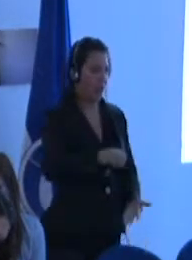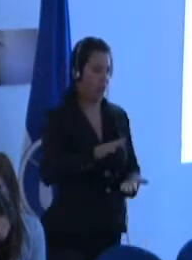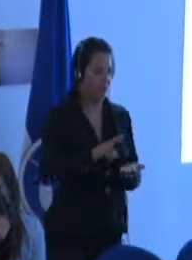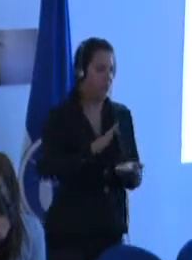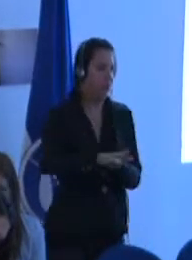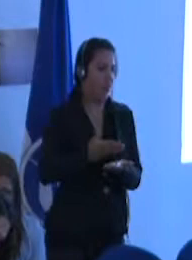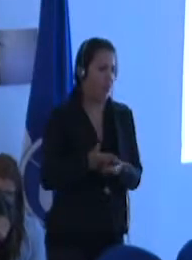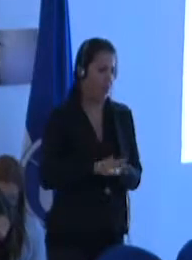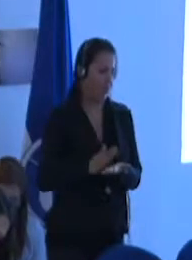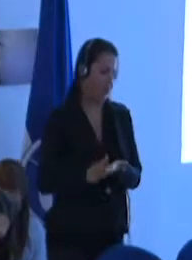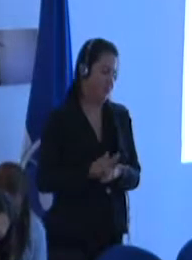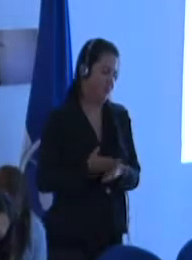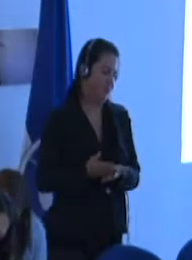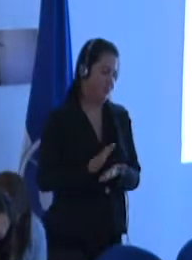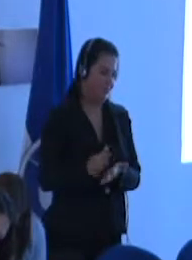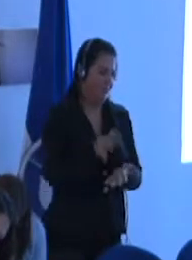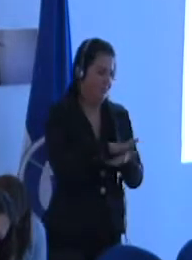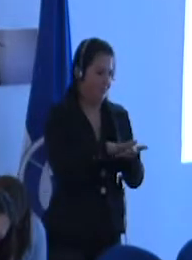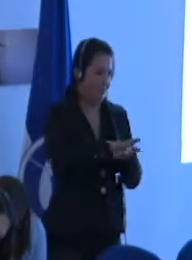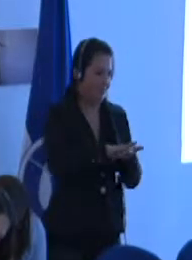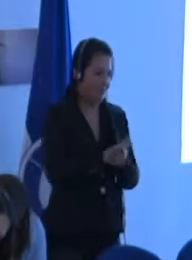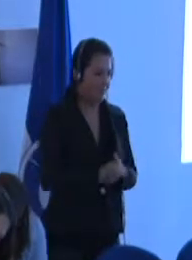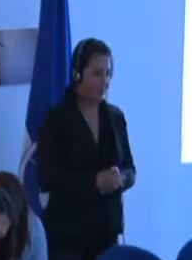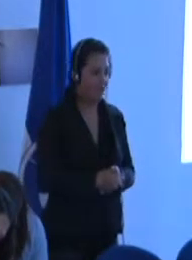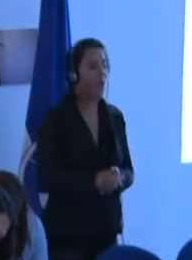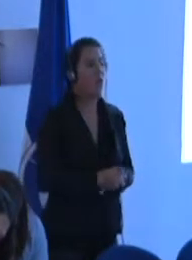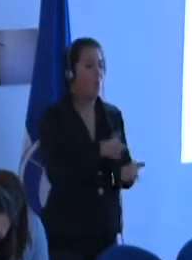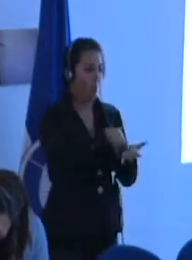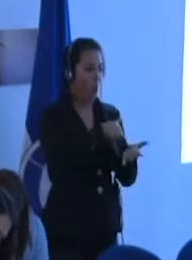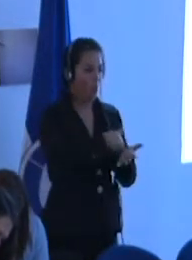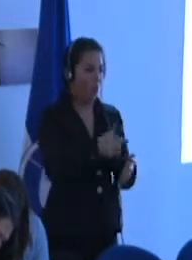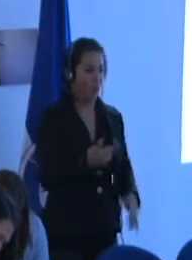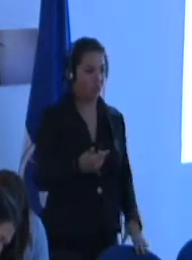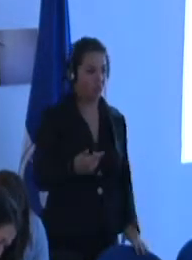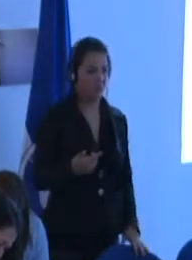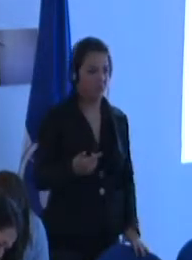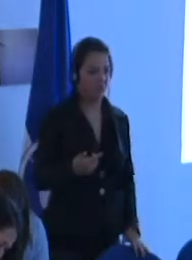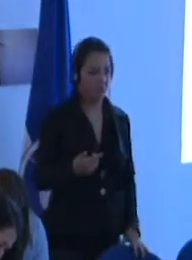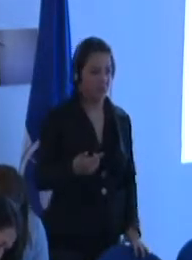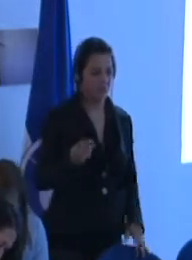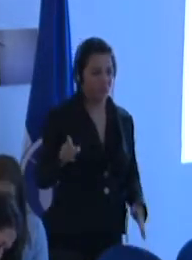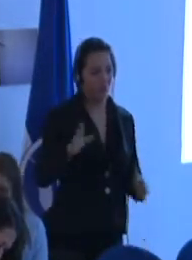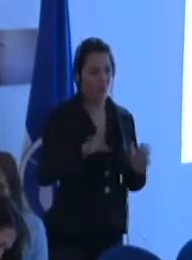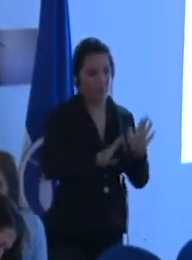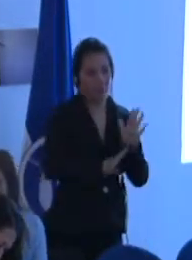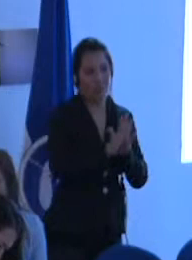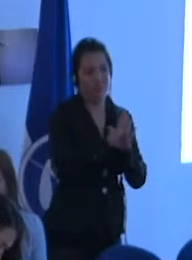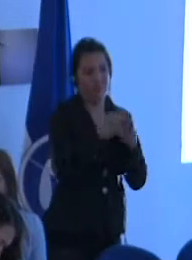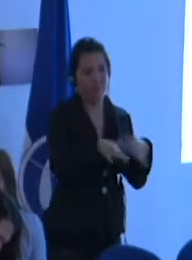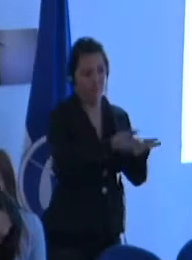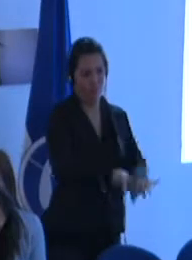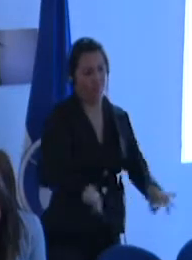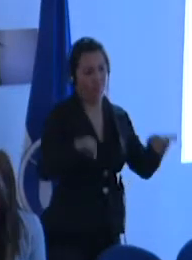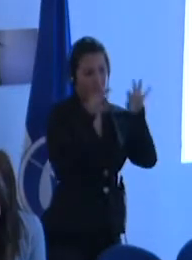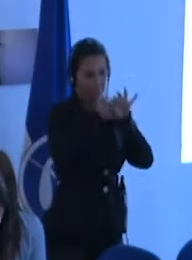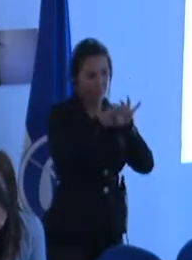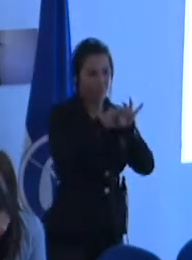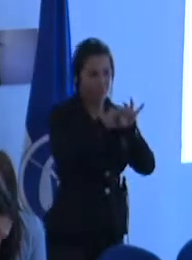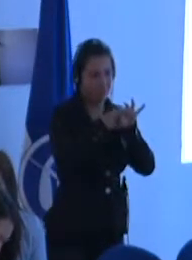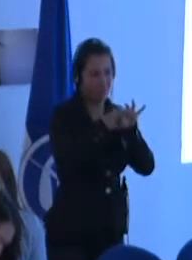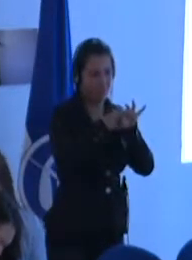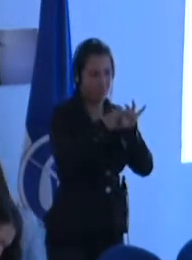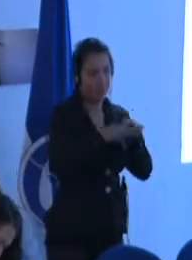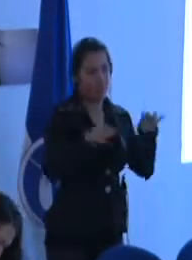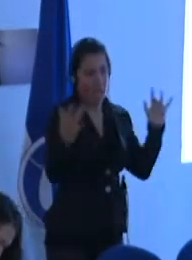traductor en el lenguaje de signos. Por lo tanto, eso constituye un progreso muy importante con